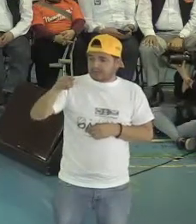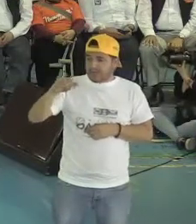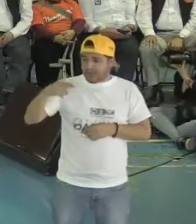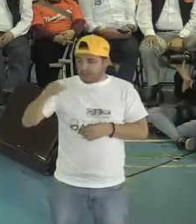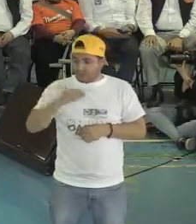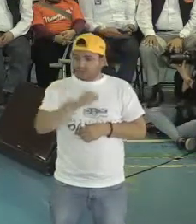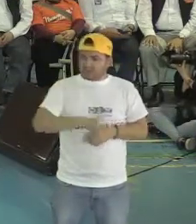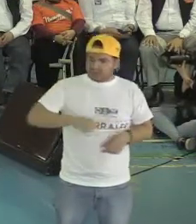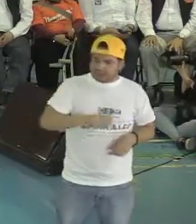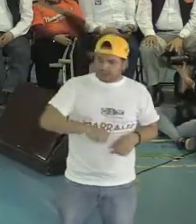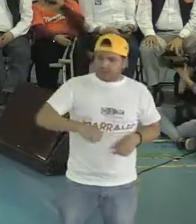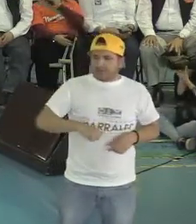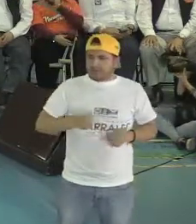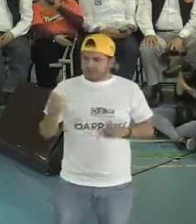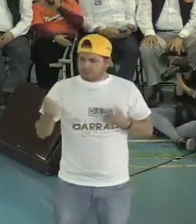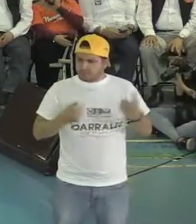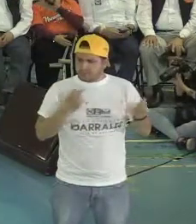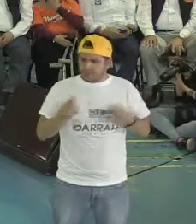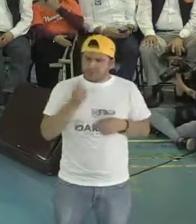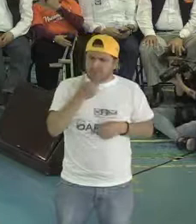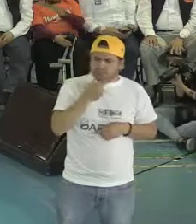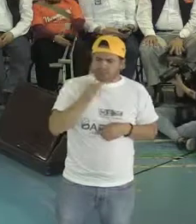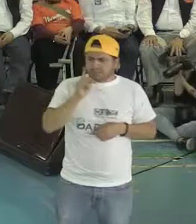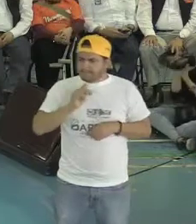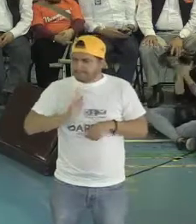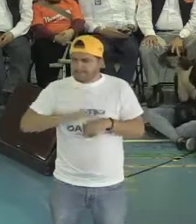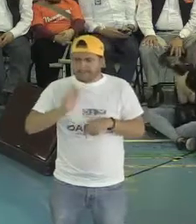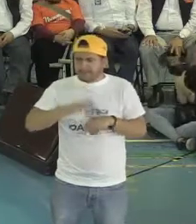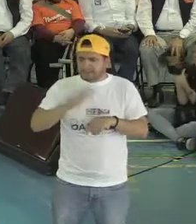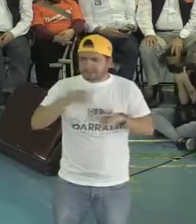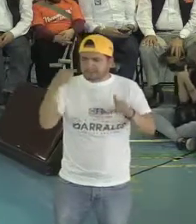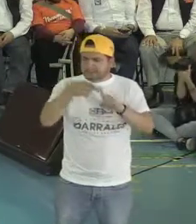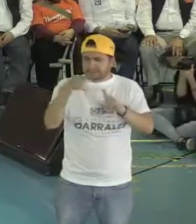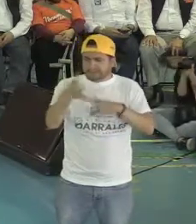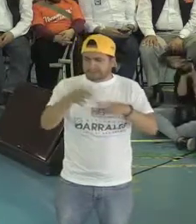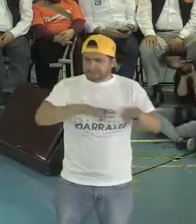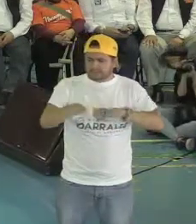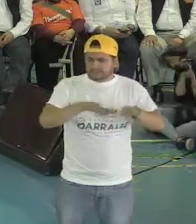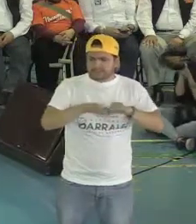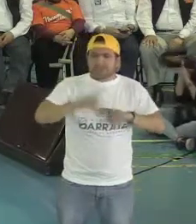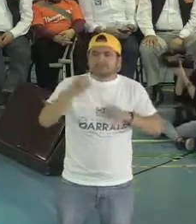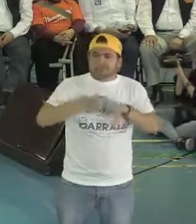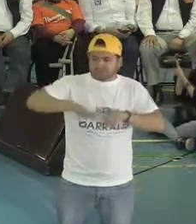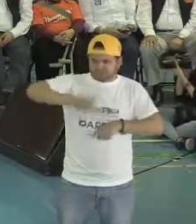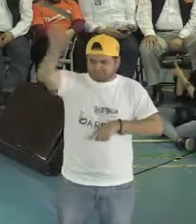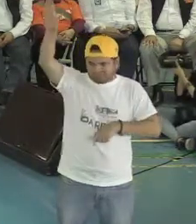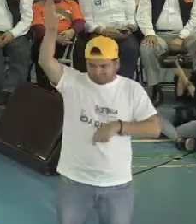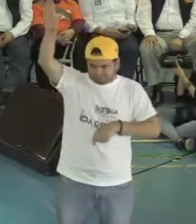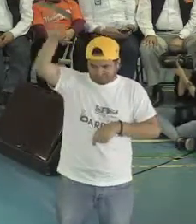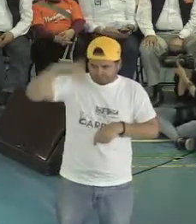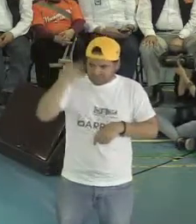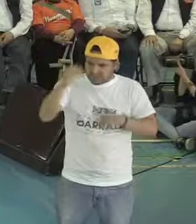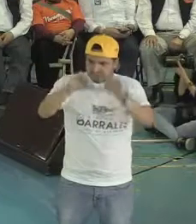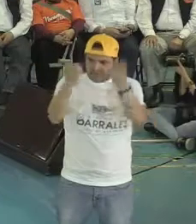hombres y otras mujeres que han trabajado con organizaciones toda su vida. levante la mano, ¿quién viene de otras organizaciones?